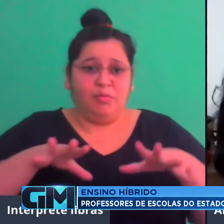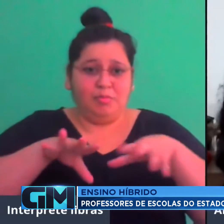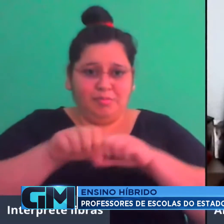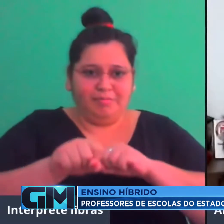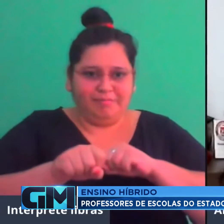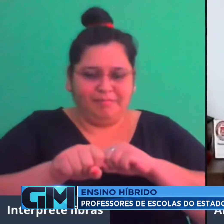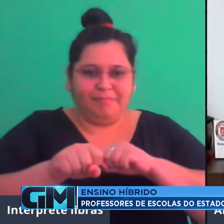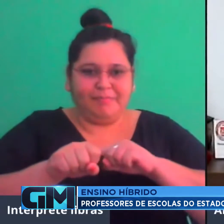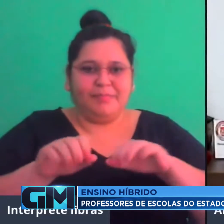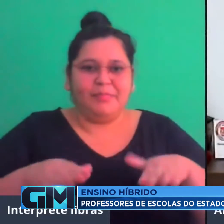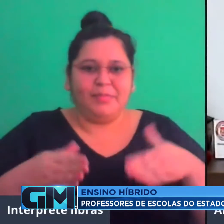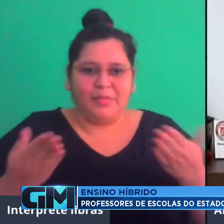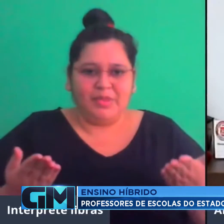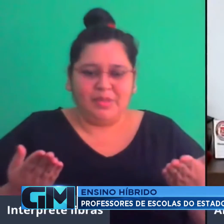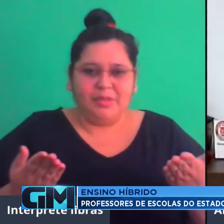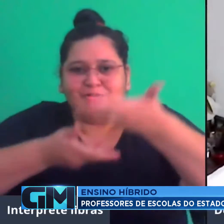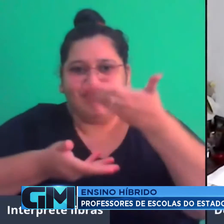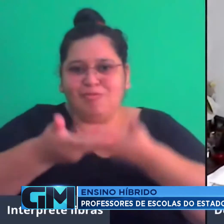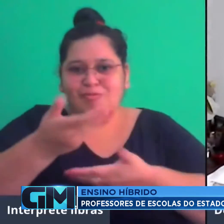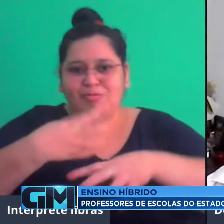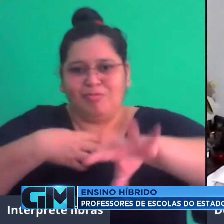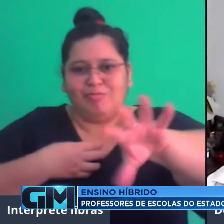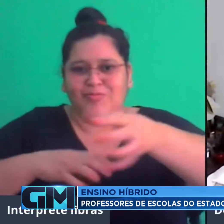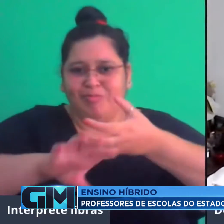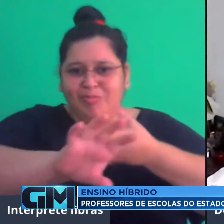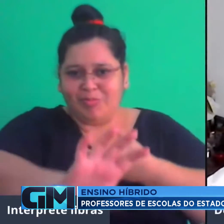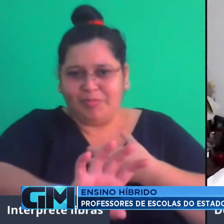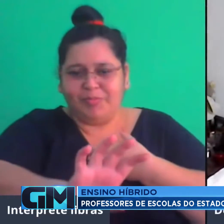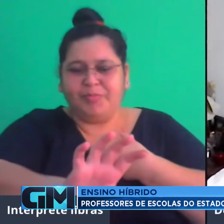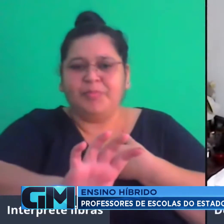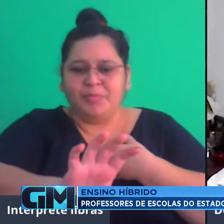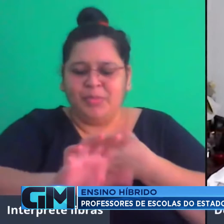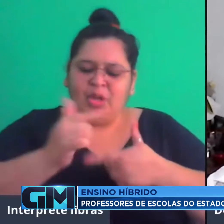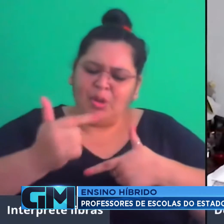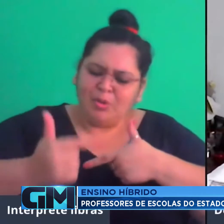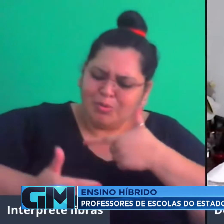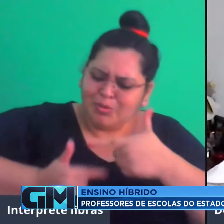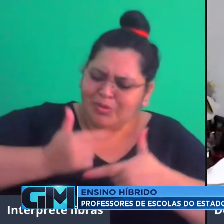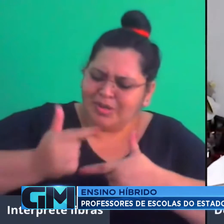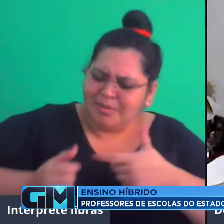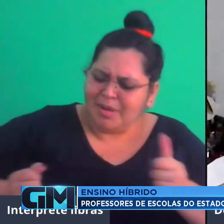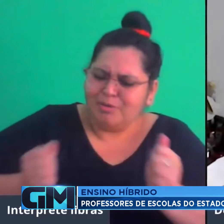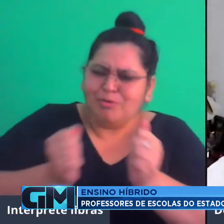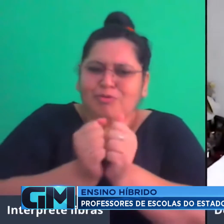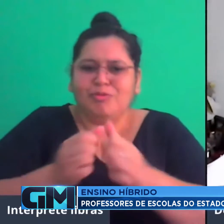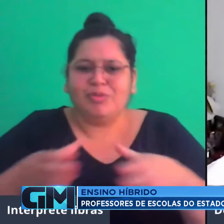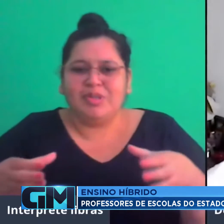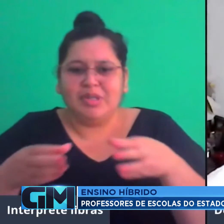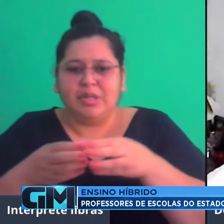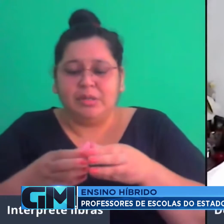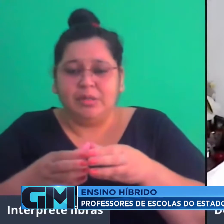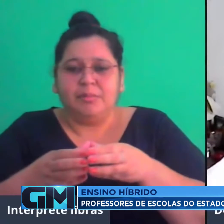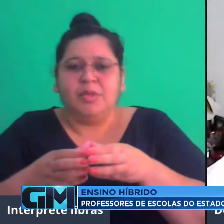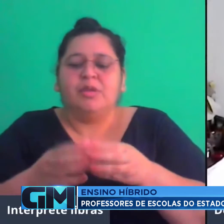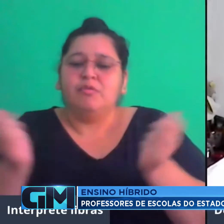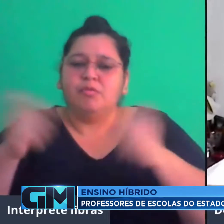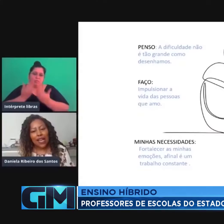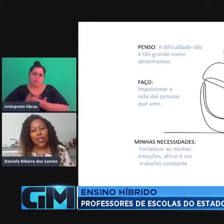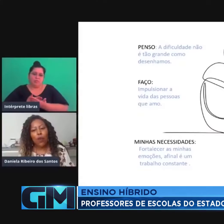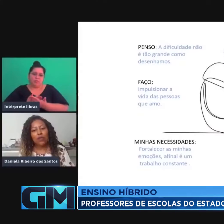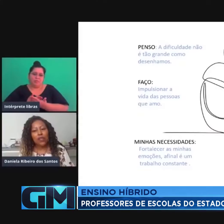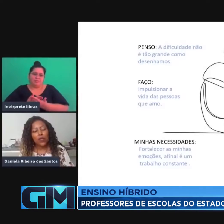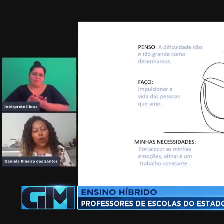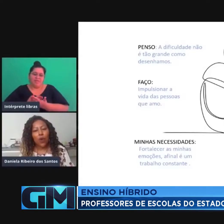Estado para debater o sistema. O principal objetivo, enfatizou a diretora de ensino da Secretaria de Educação, é